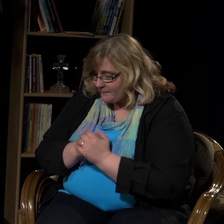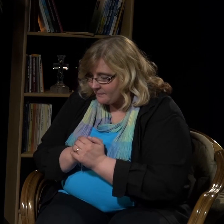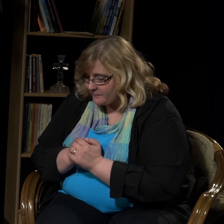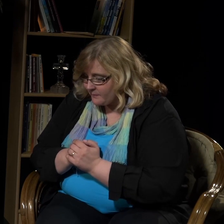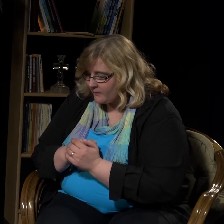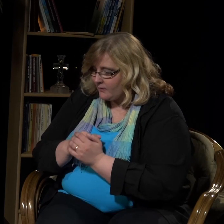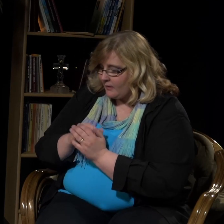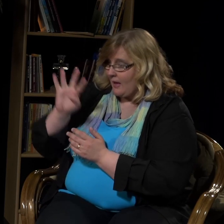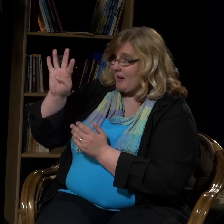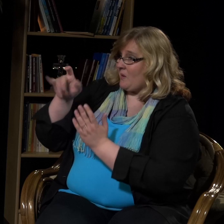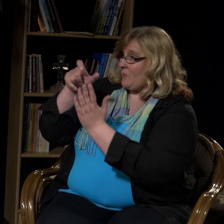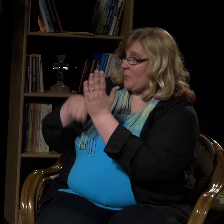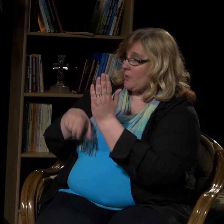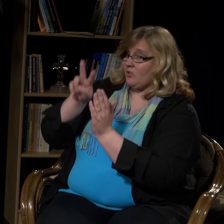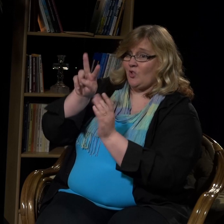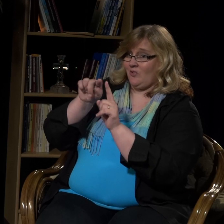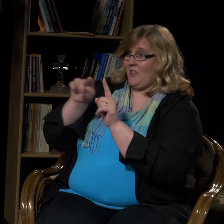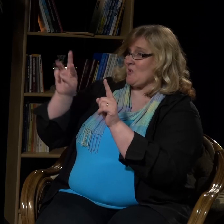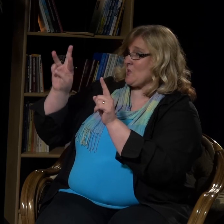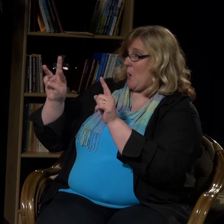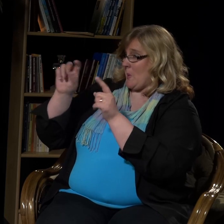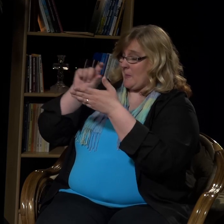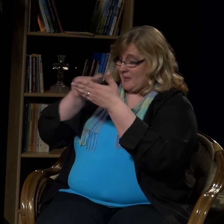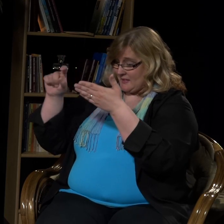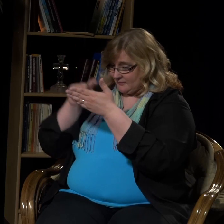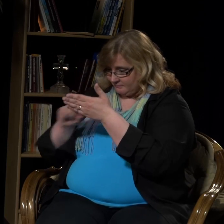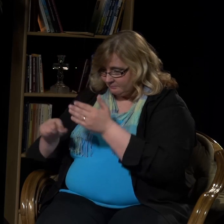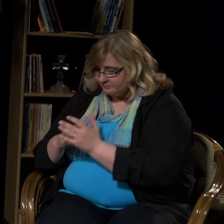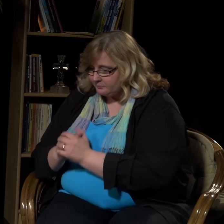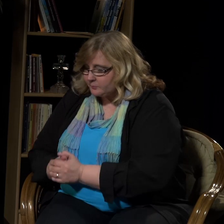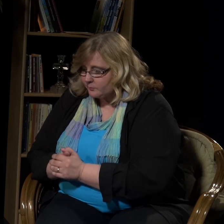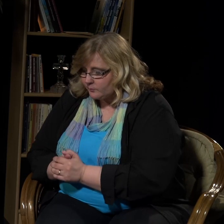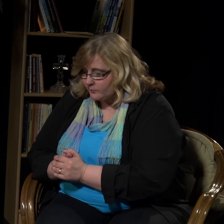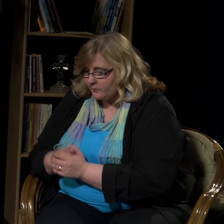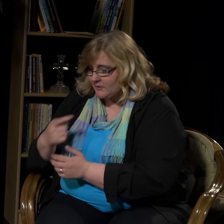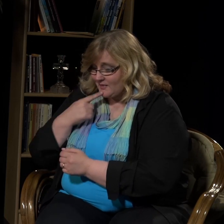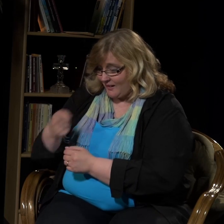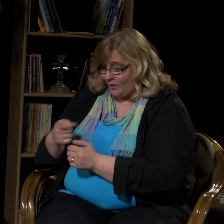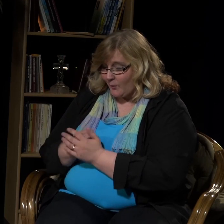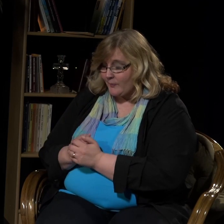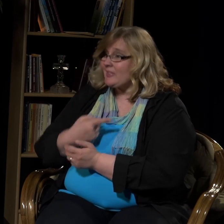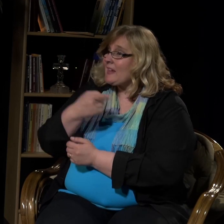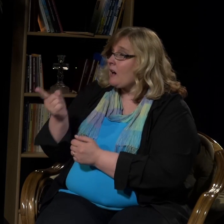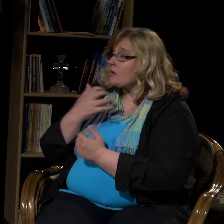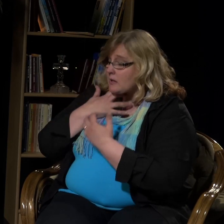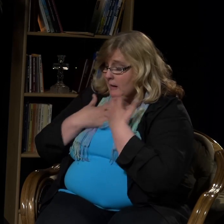Jaakobin kirjasta luvusta 4, jakeet 2-3.